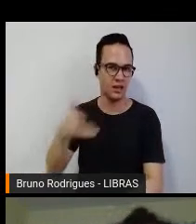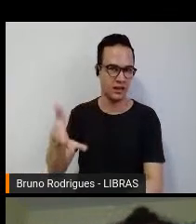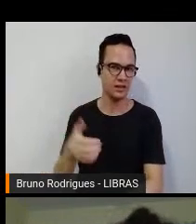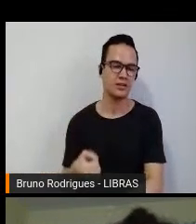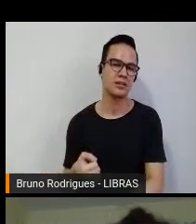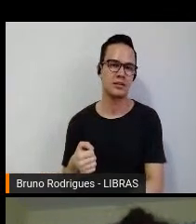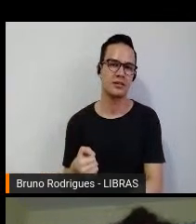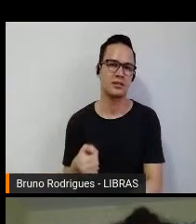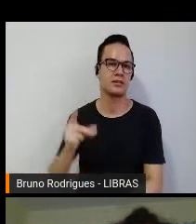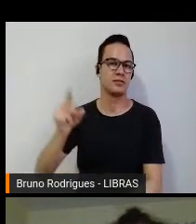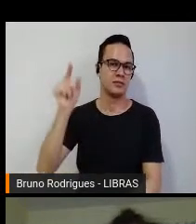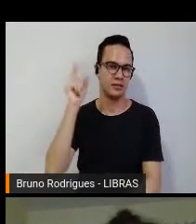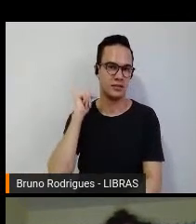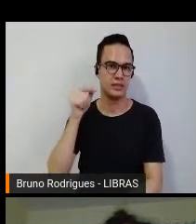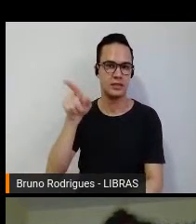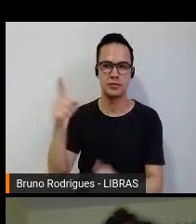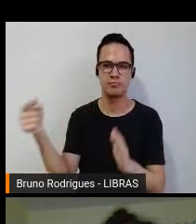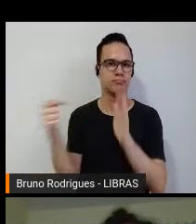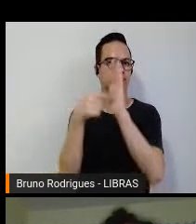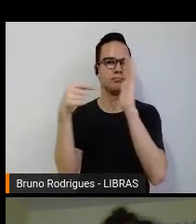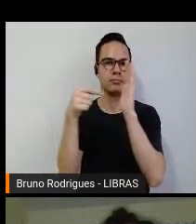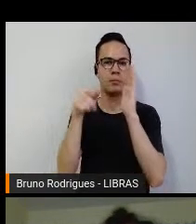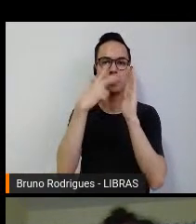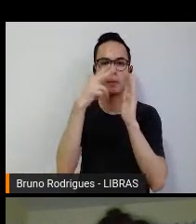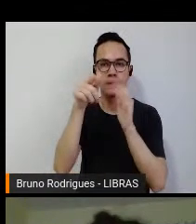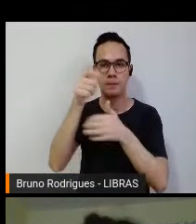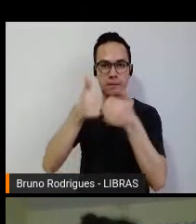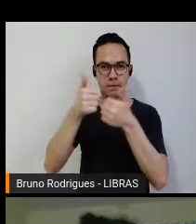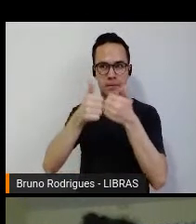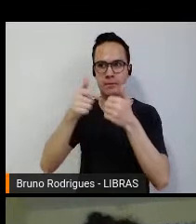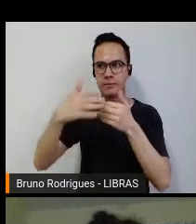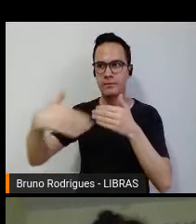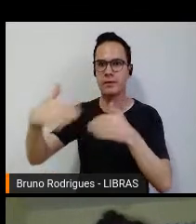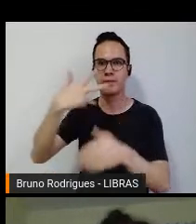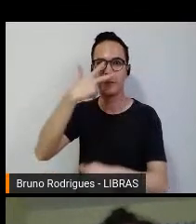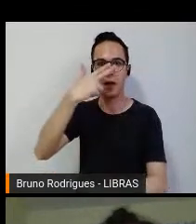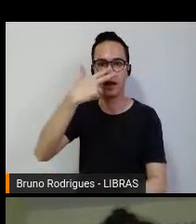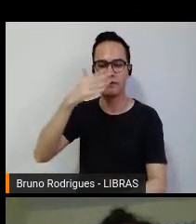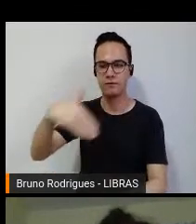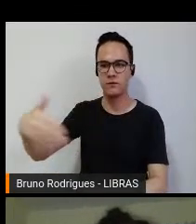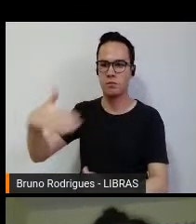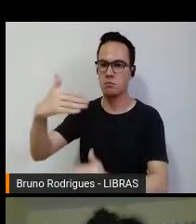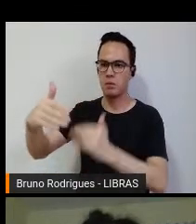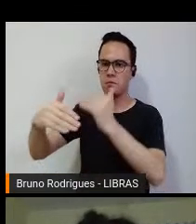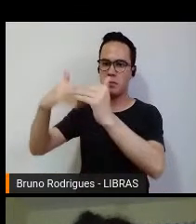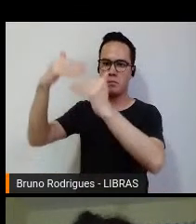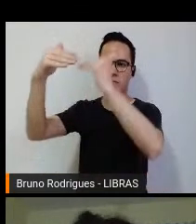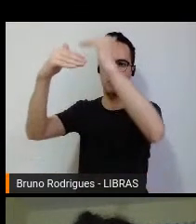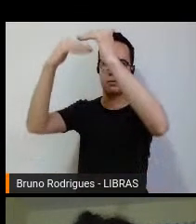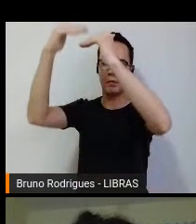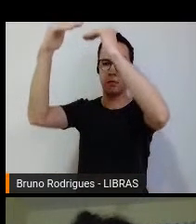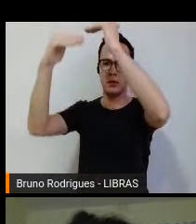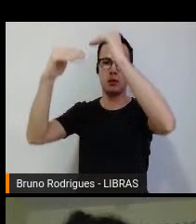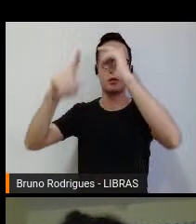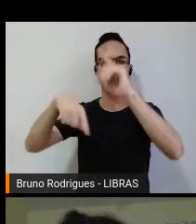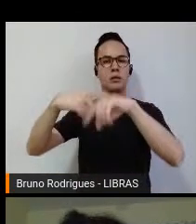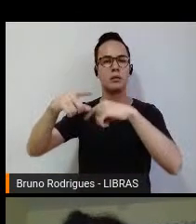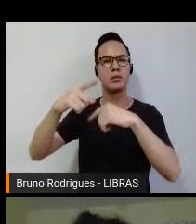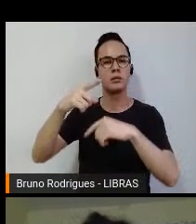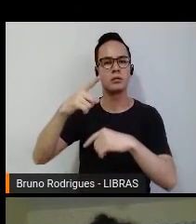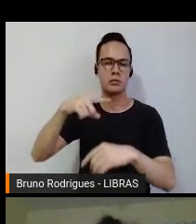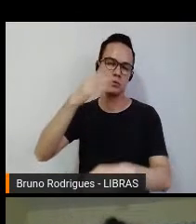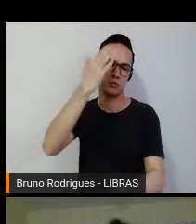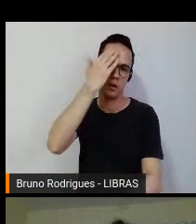essa época demarca um momento em que parece que o futebol delas ia para frente, funcionar, depois disso a gente já